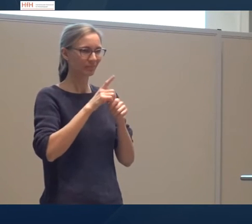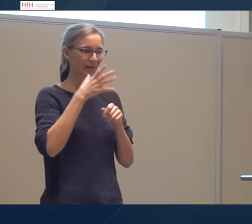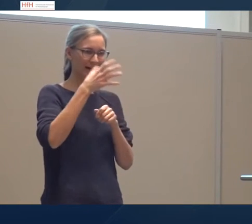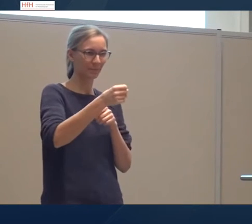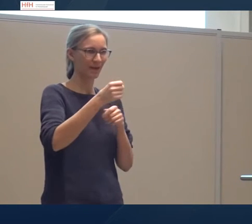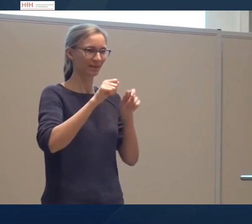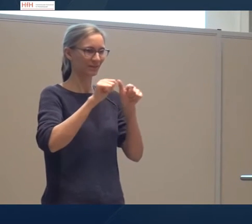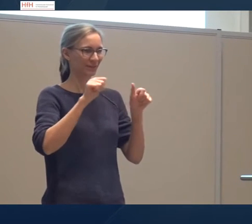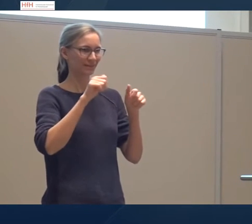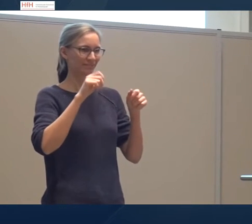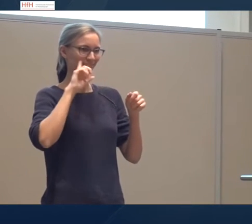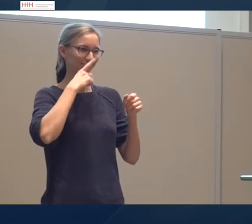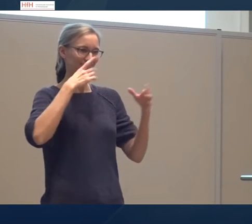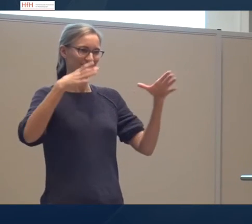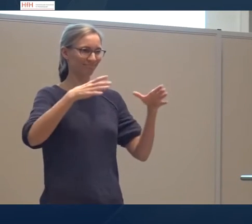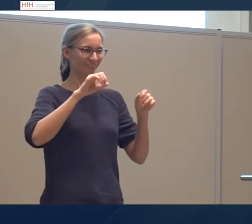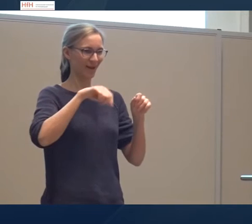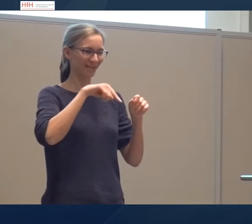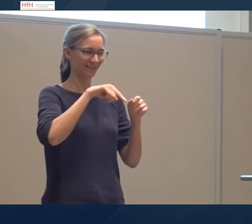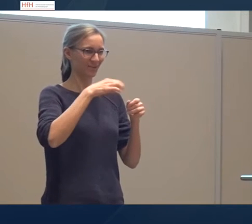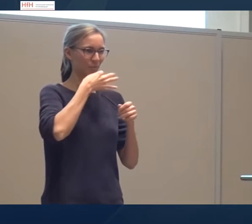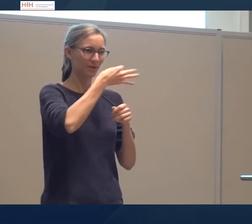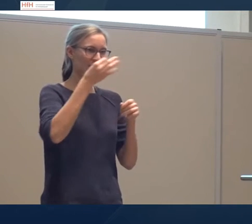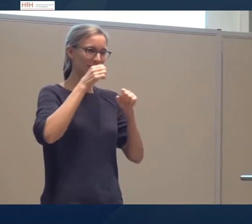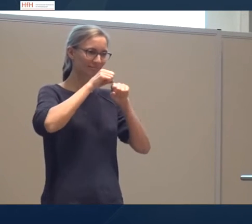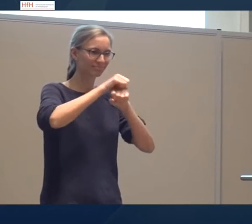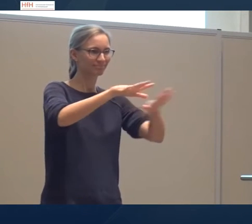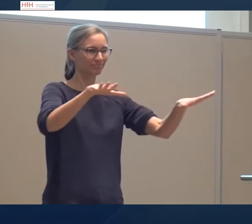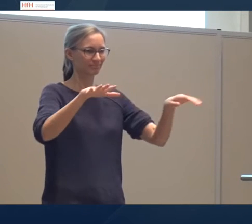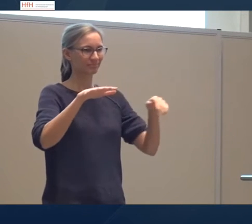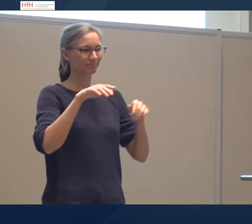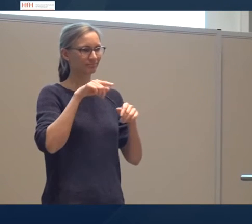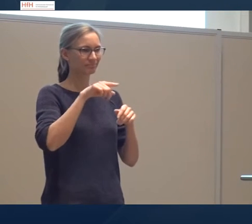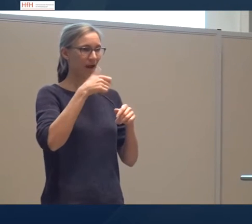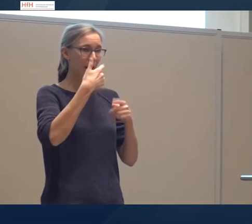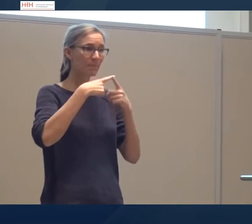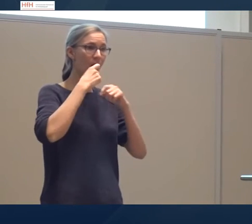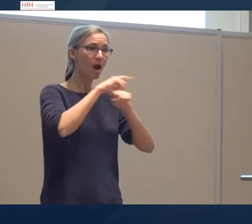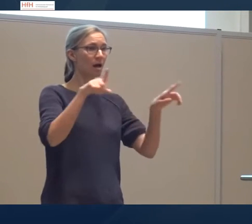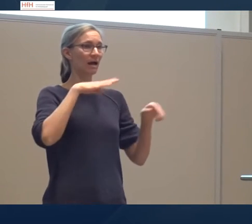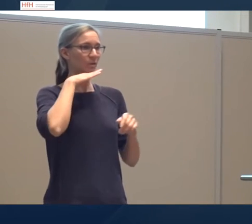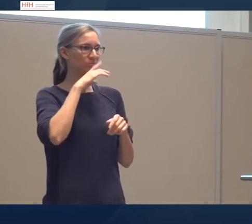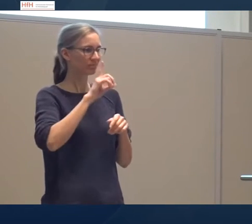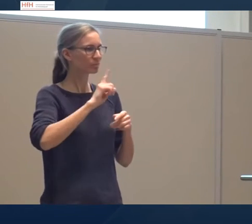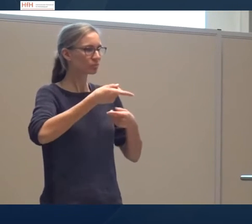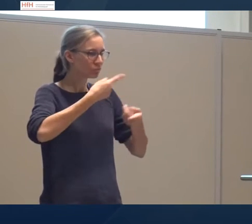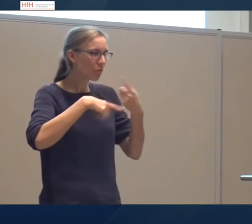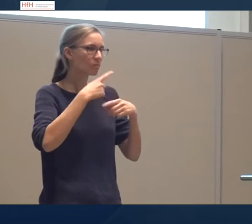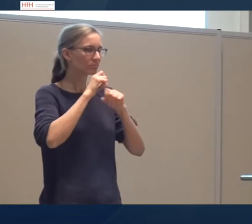dass wir die Leute in der Gemeinschaft nur bedingt erreicht haben. Also es genügte nicht nur einmal die Information